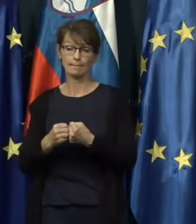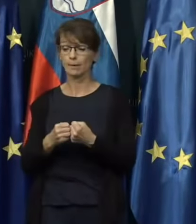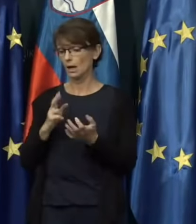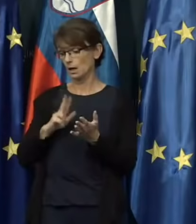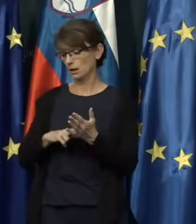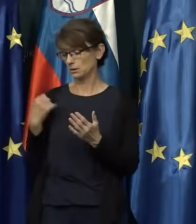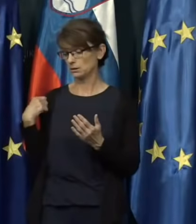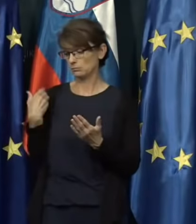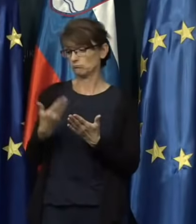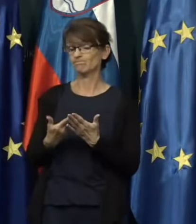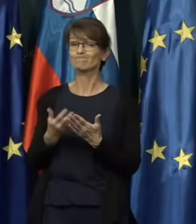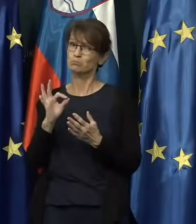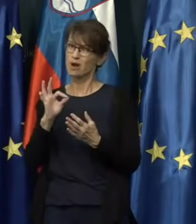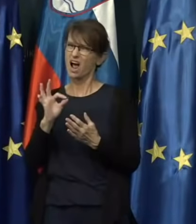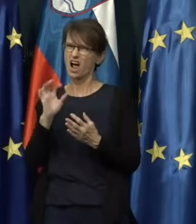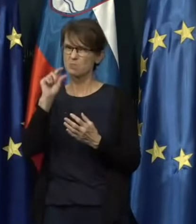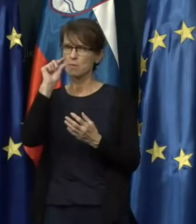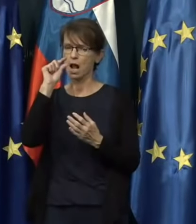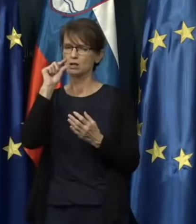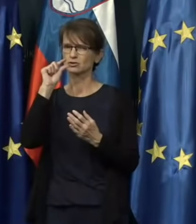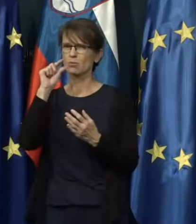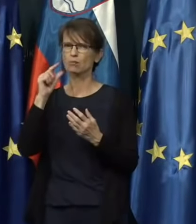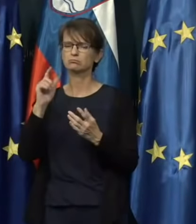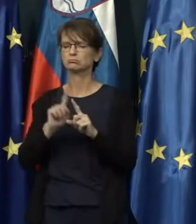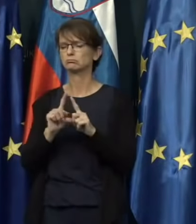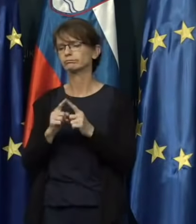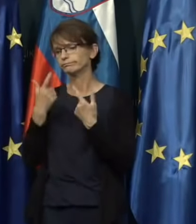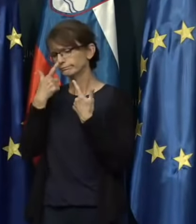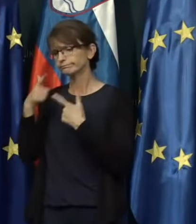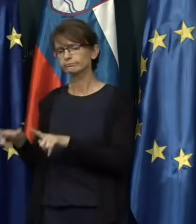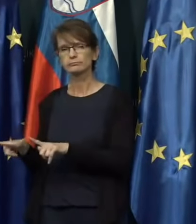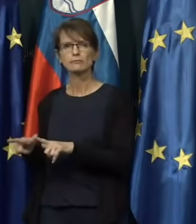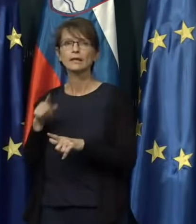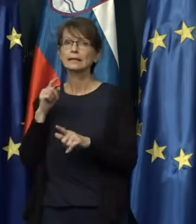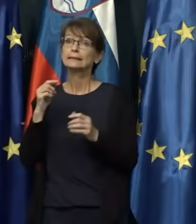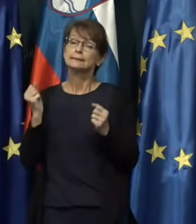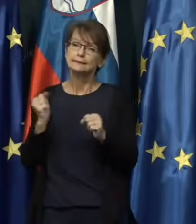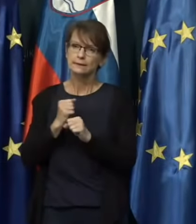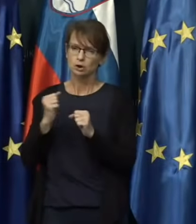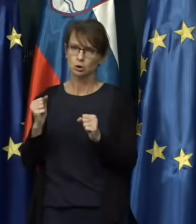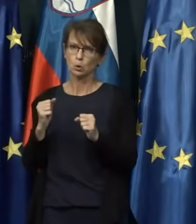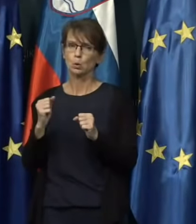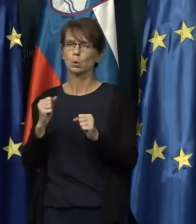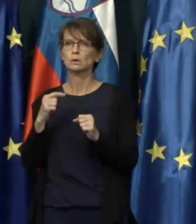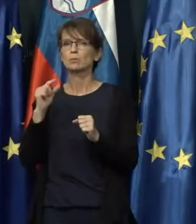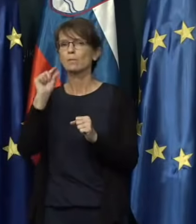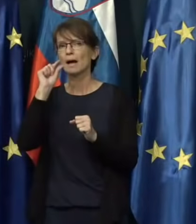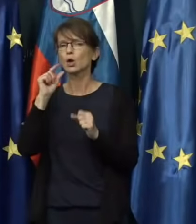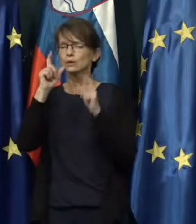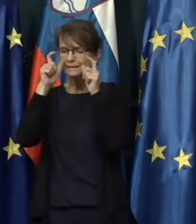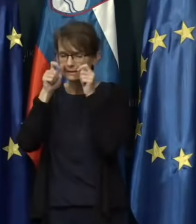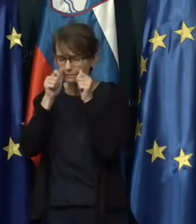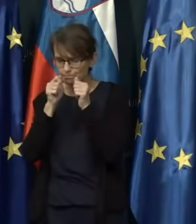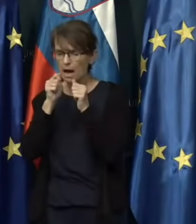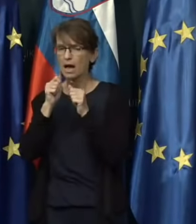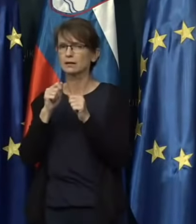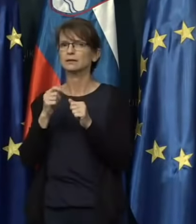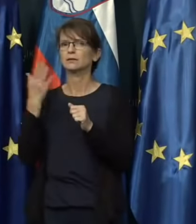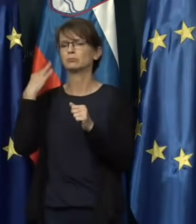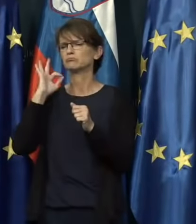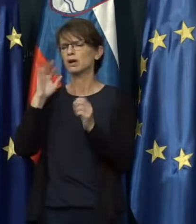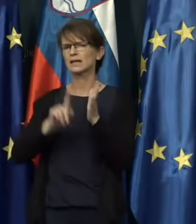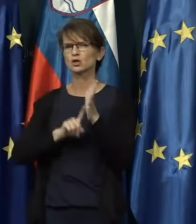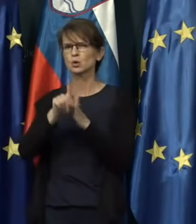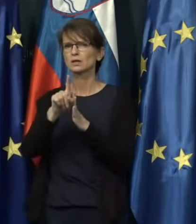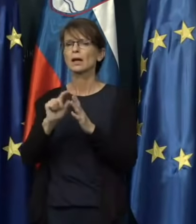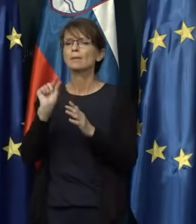zadnjem času malček popustili, da smo ob teh rezultatih morda malo zaspali, veliko je bilo tudi pritiskov na